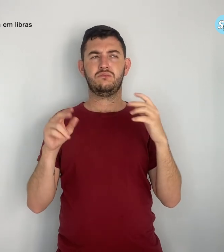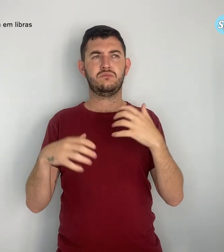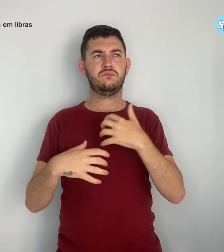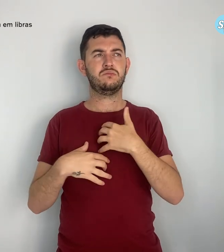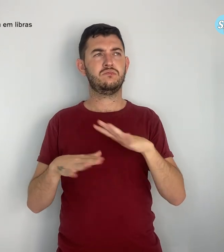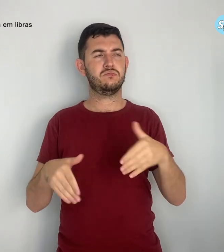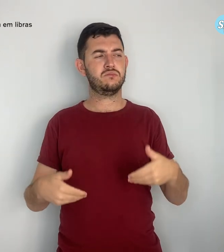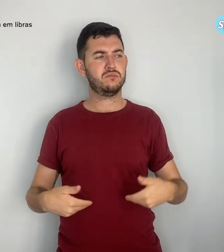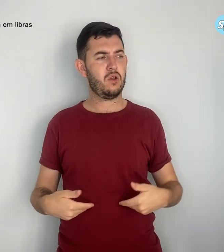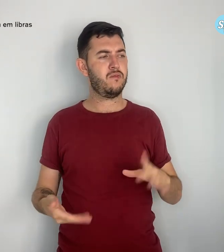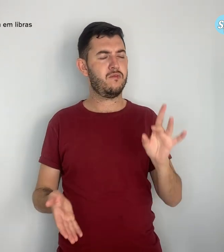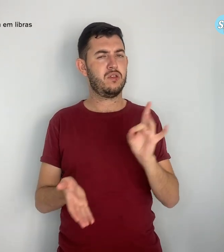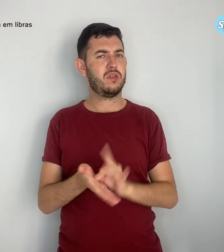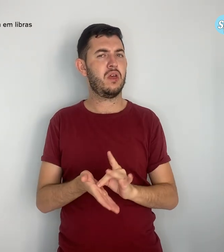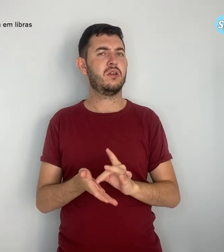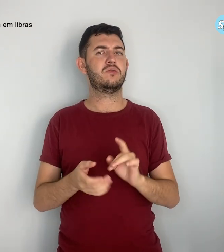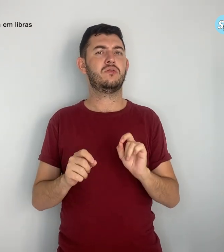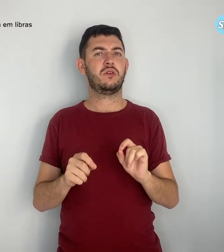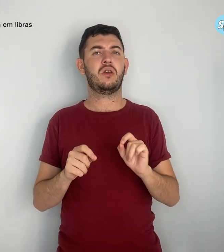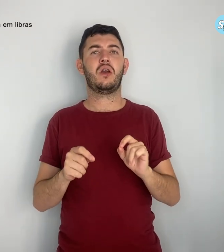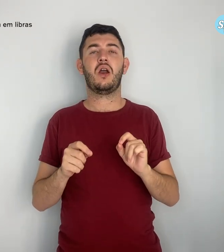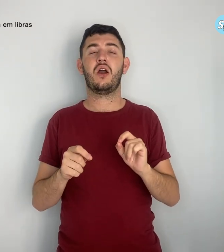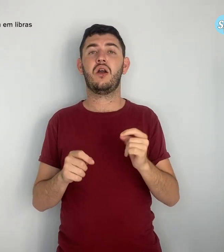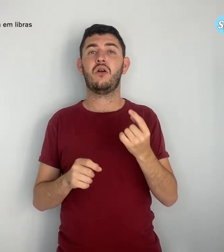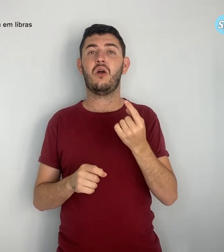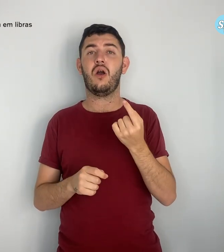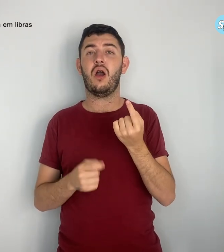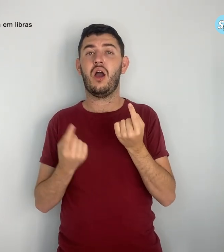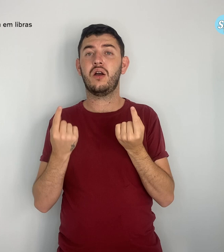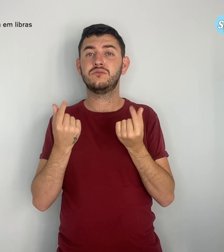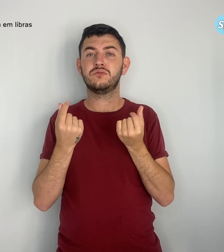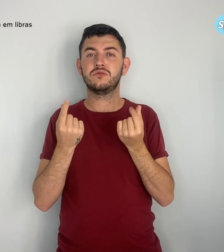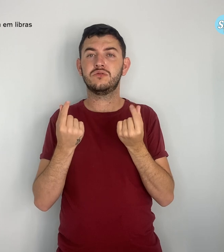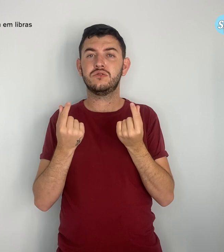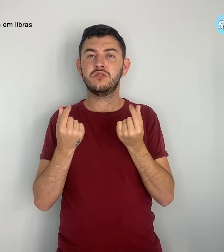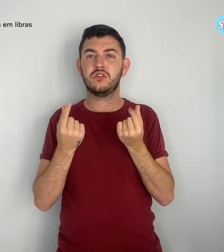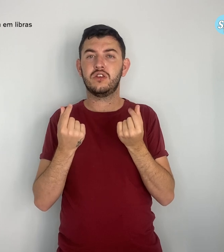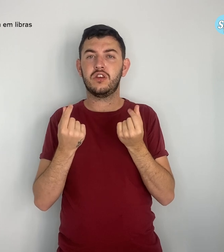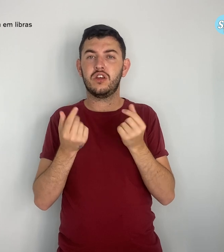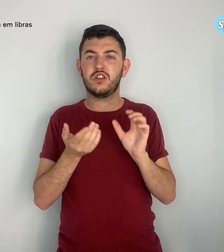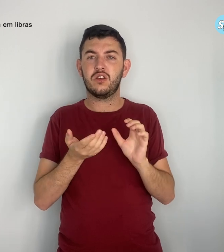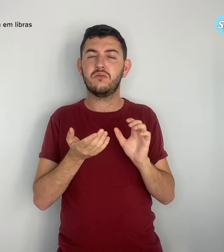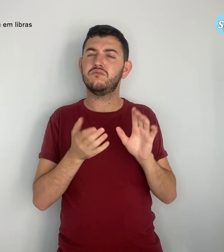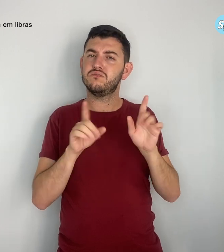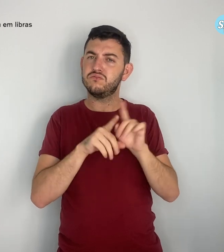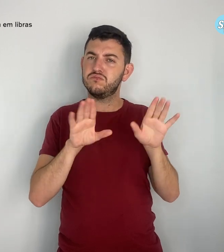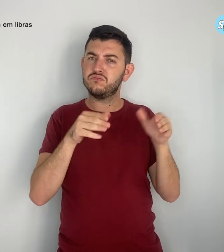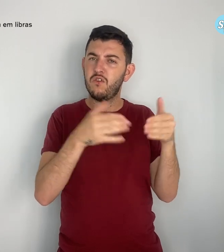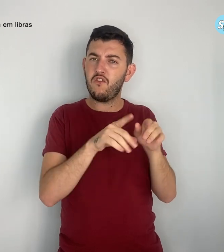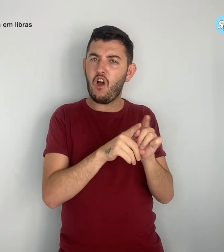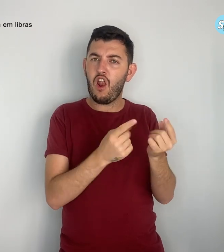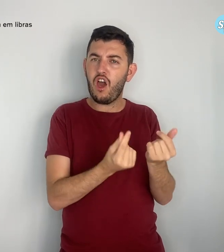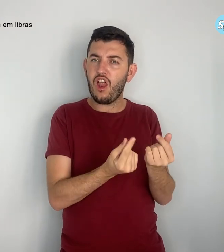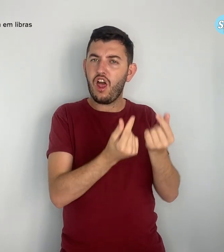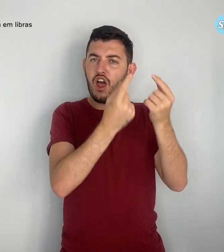ampliação da concentração da renda dos muitíssimos poucos. Enfrentamos a pandemia